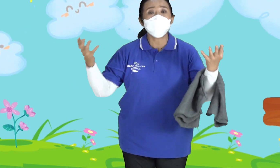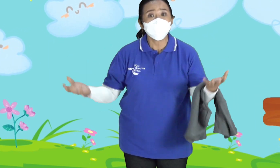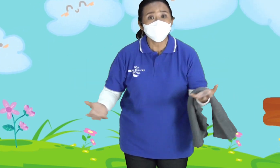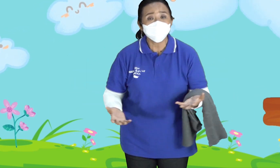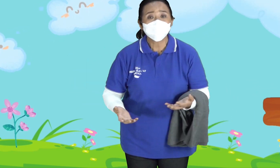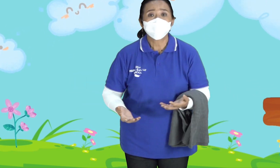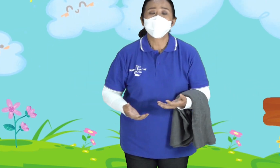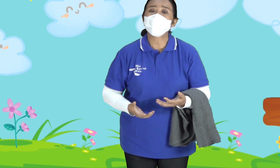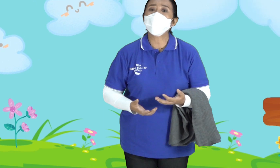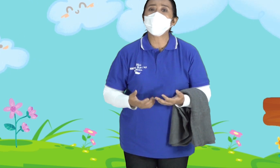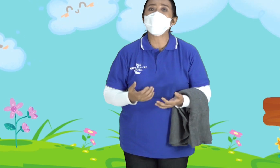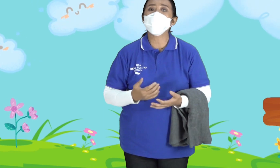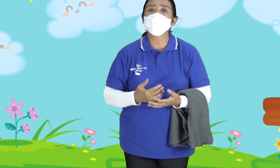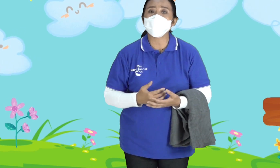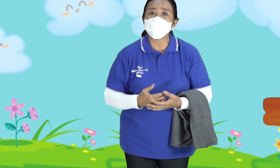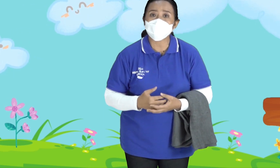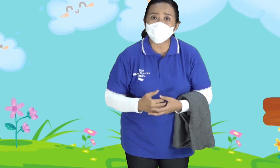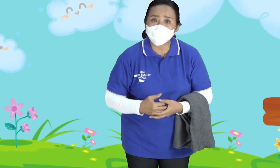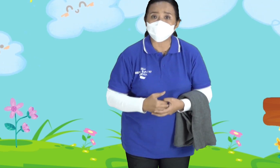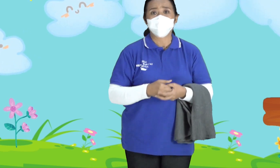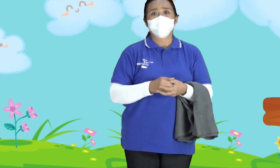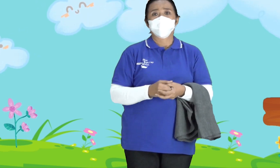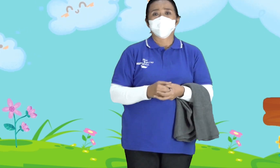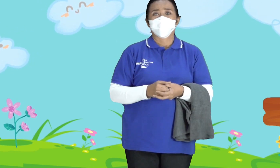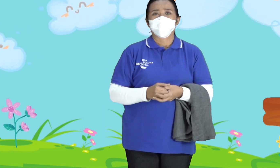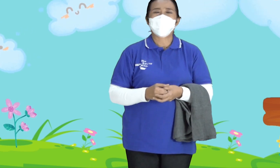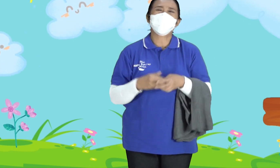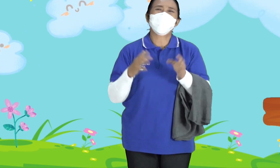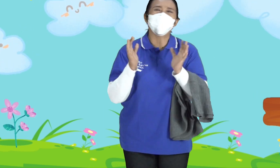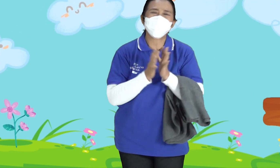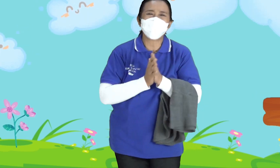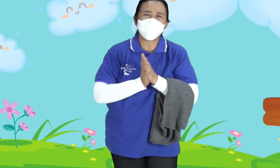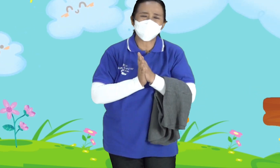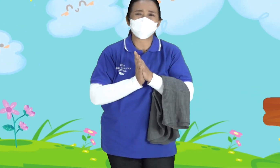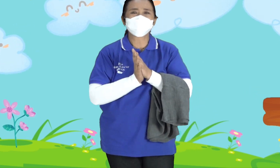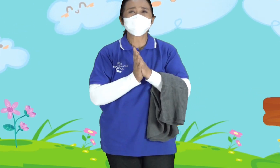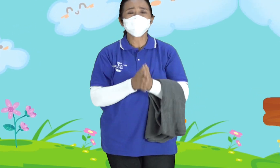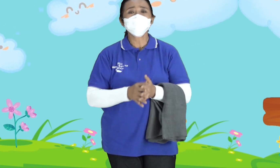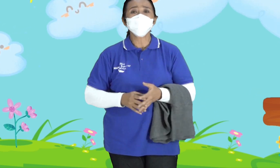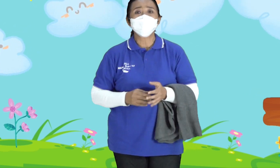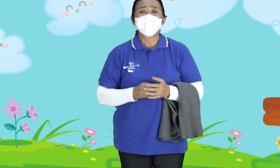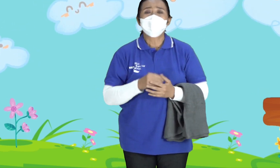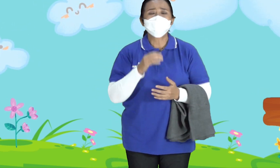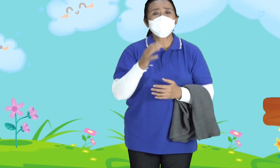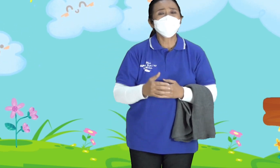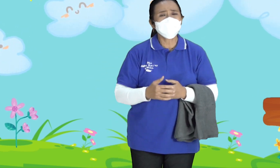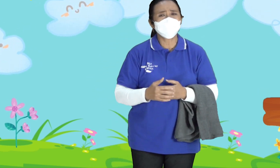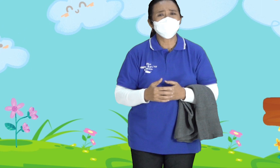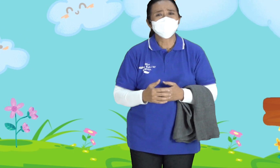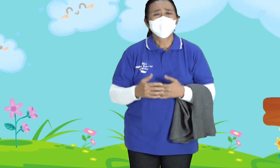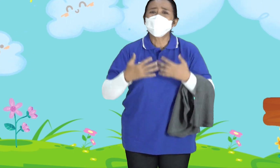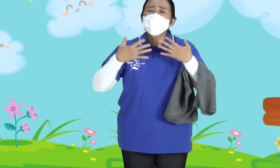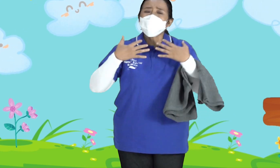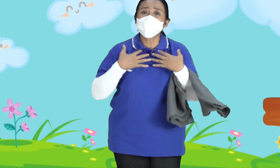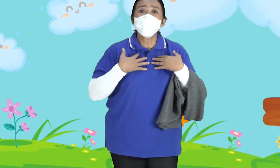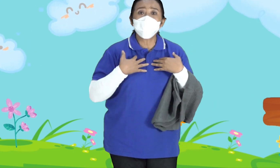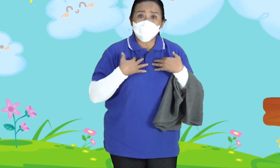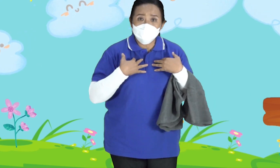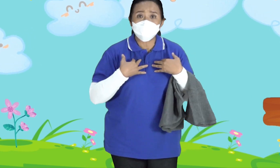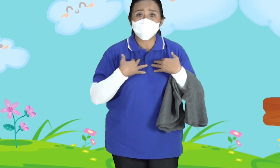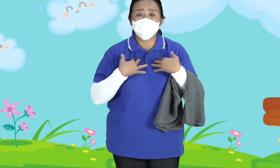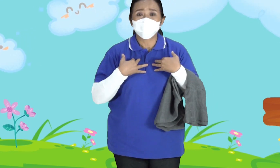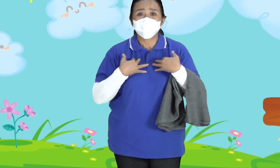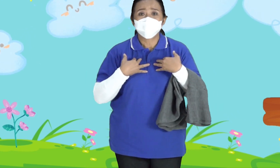Melayani Tuhan Di tengah Bangsa Israel Nah Puji Tuhan ya Anak-anak Kita